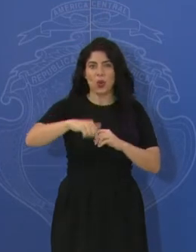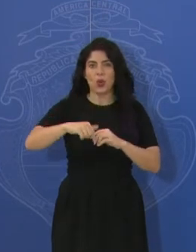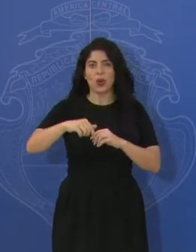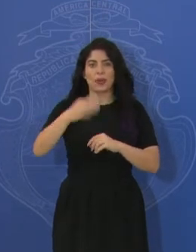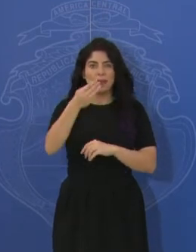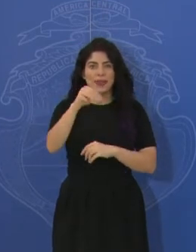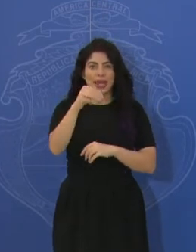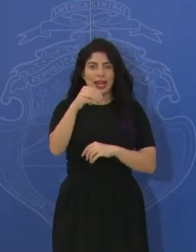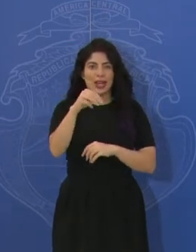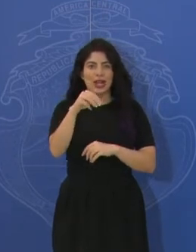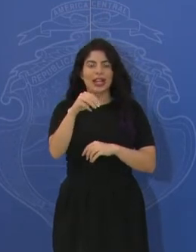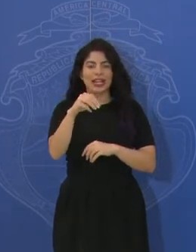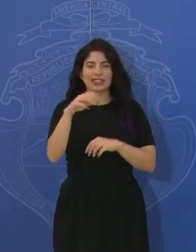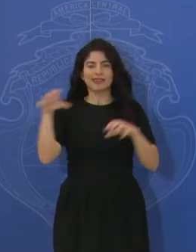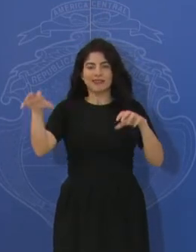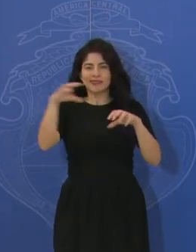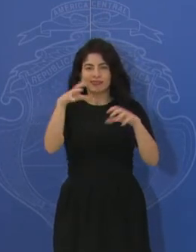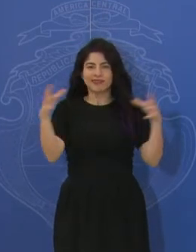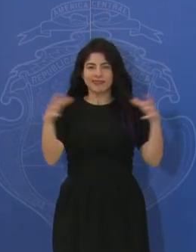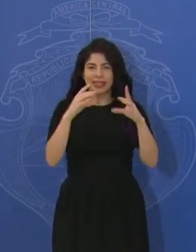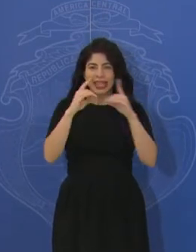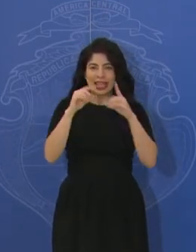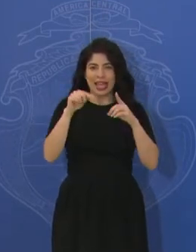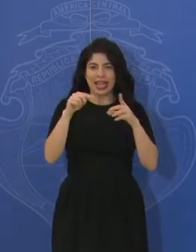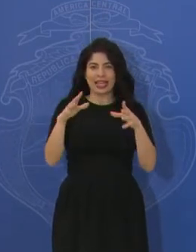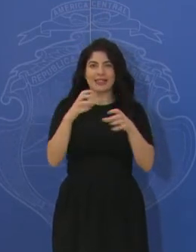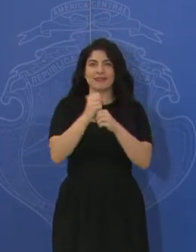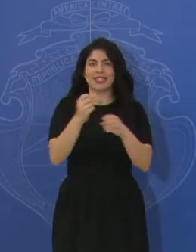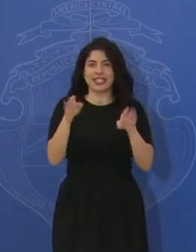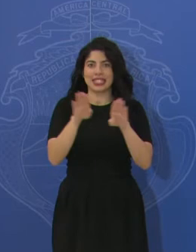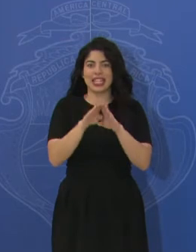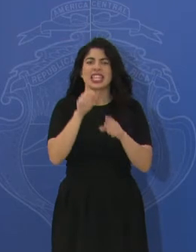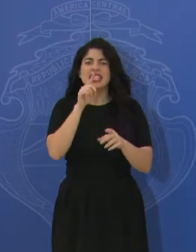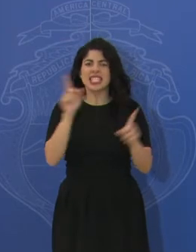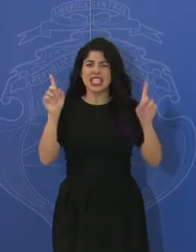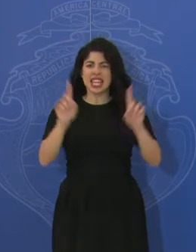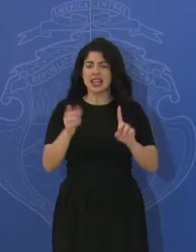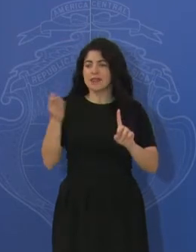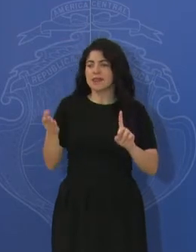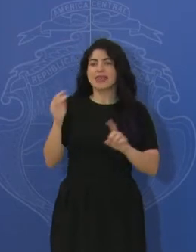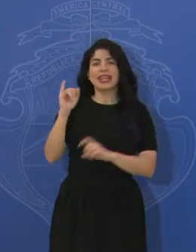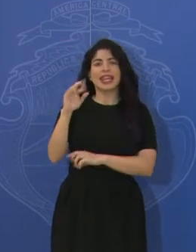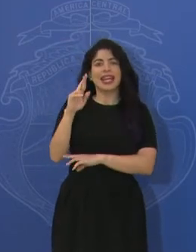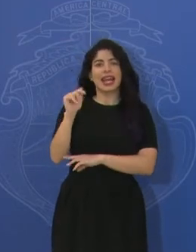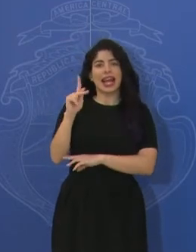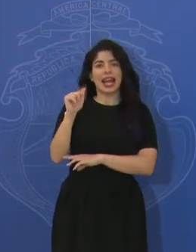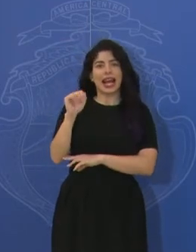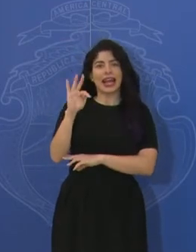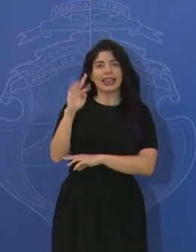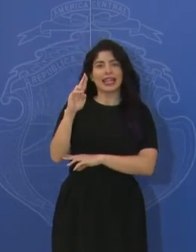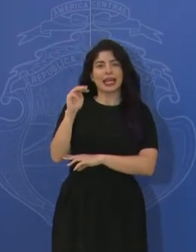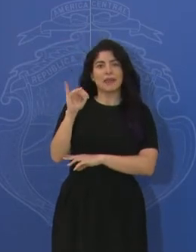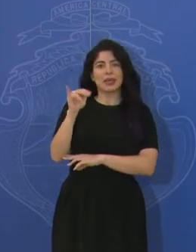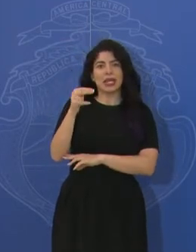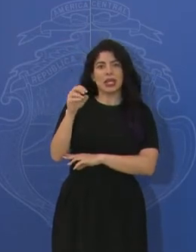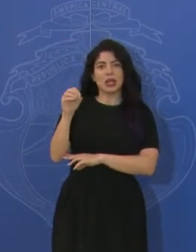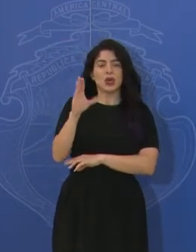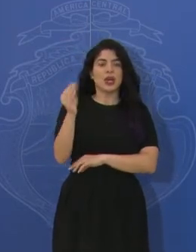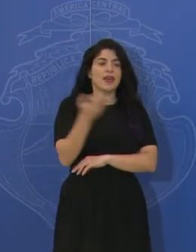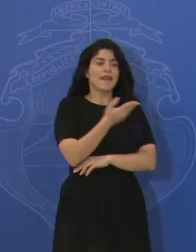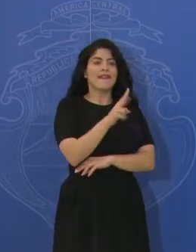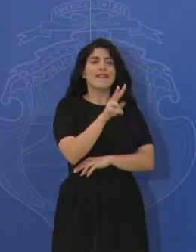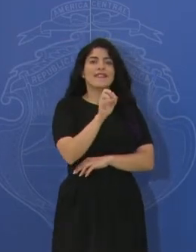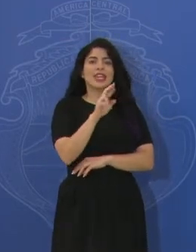miércoles. Saludamos a quienes nos acompañan, los facilitadores, la señora Ilka Treminio Sánchez y el señor Víctor